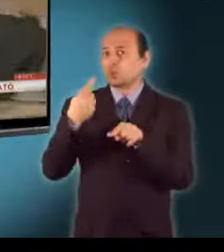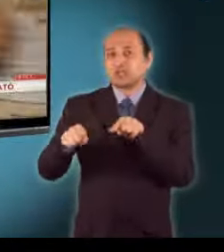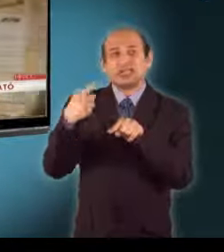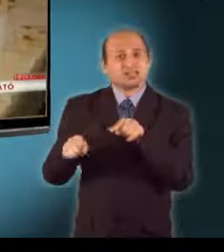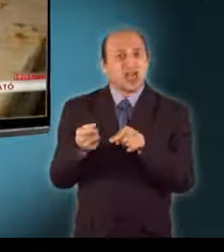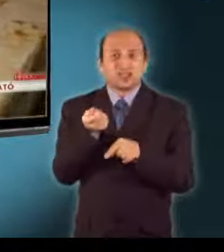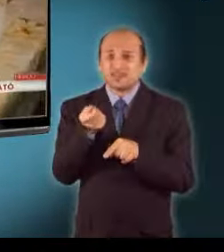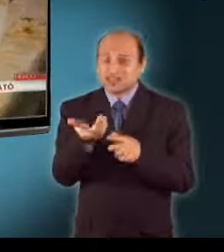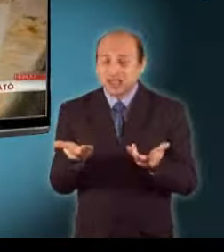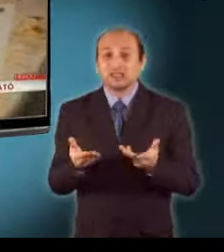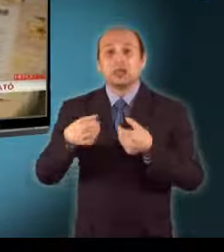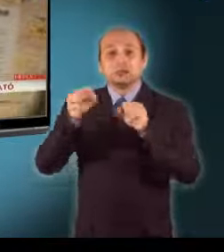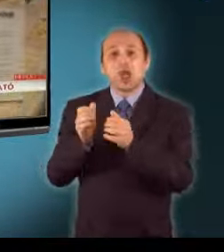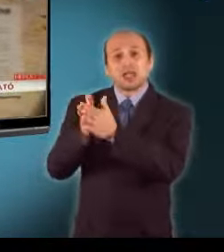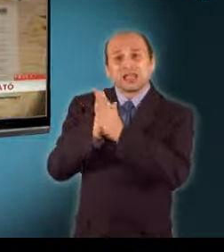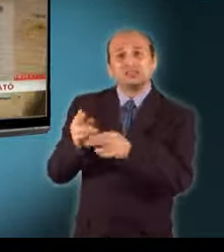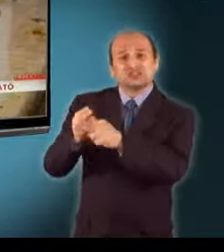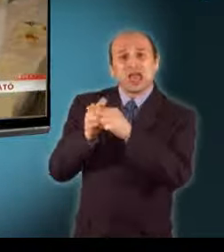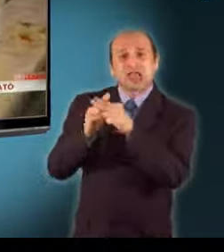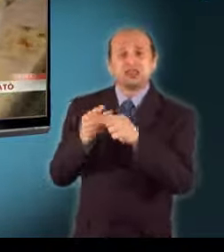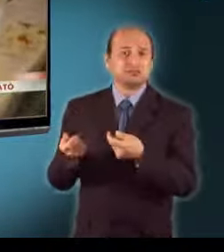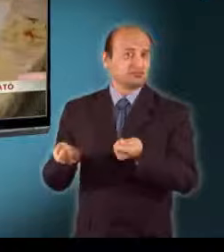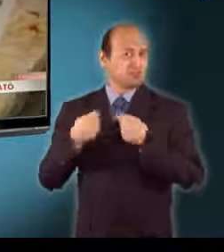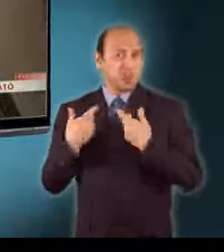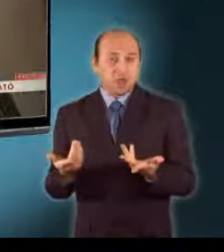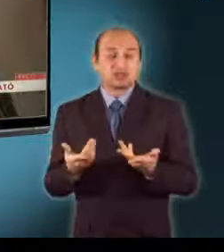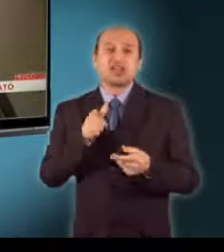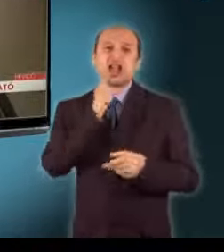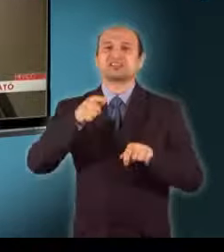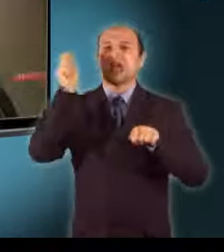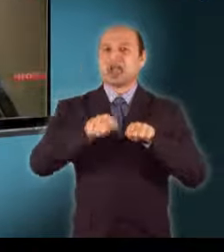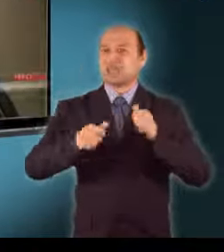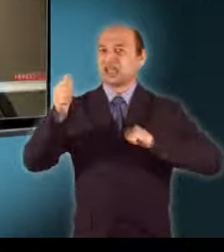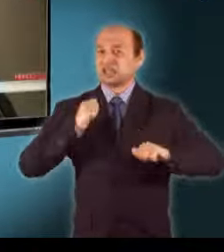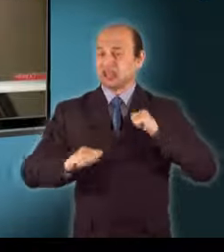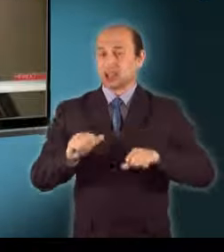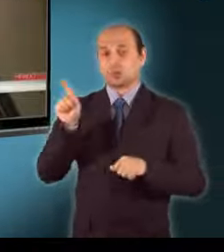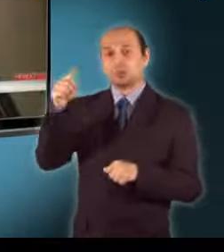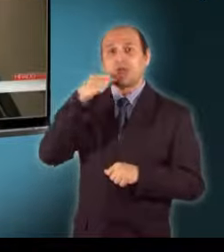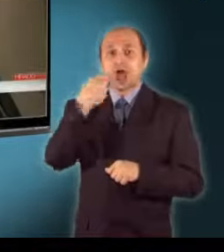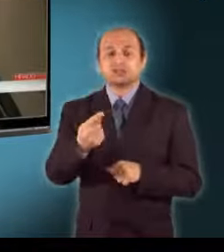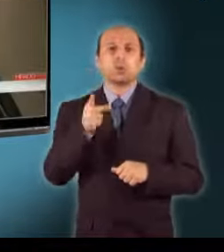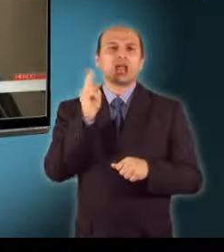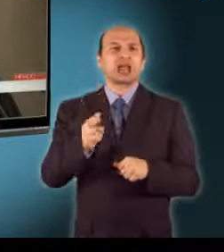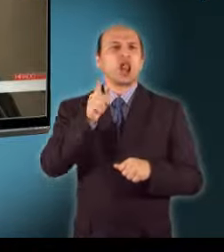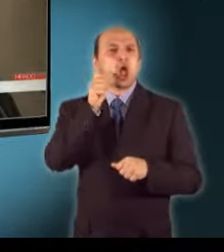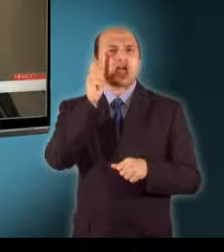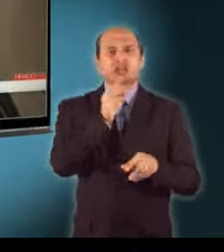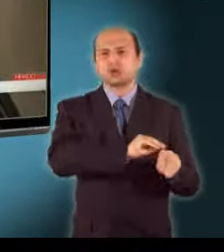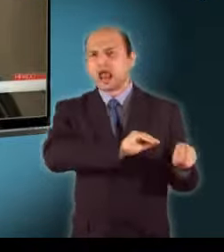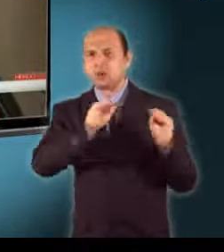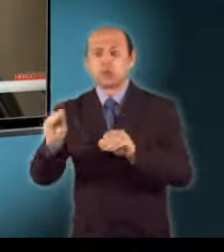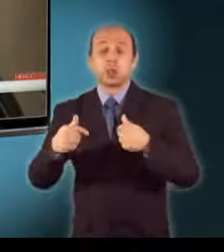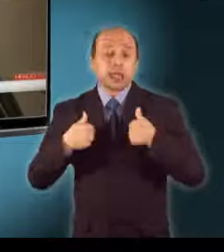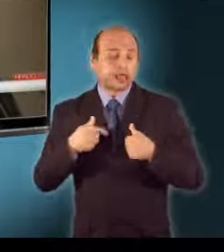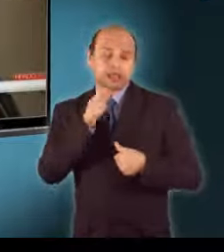bankjától, de nem kapott. Nem tudja elkerülni az árverezést. Azt mondták, ki kell őríteni a lakást. Hát kérem, én nem fogom kiüríteni